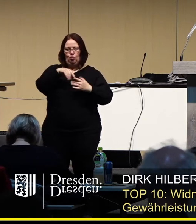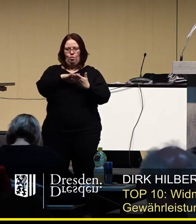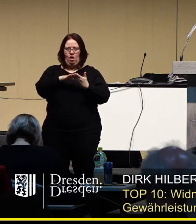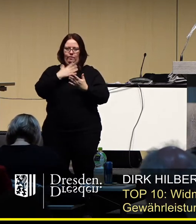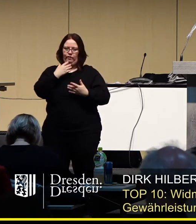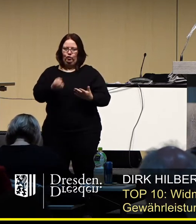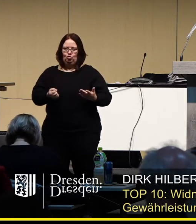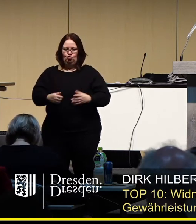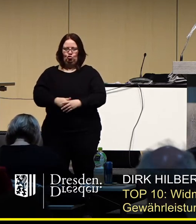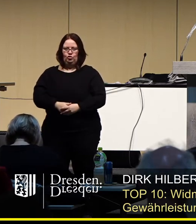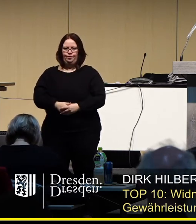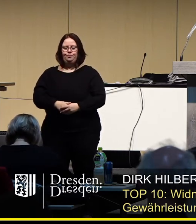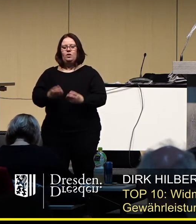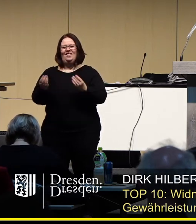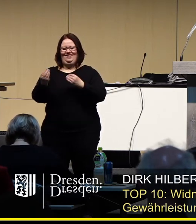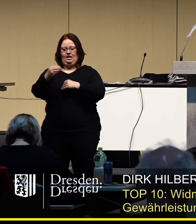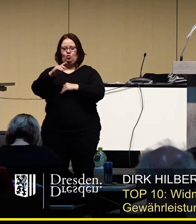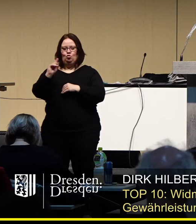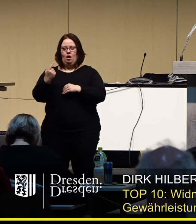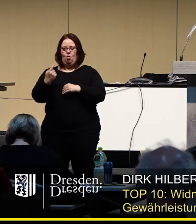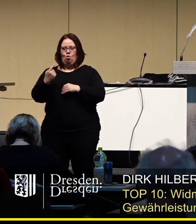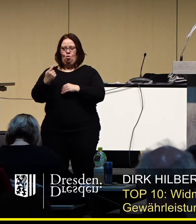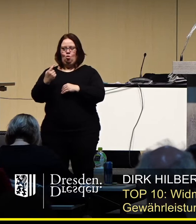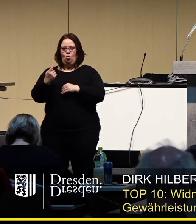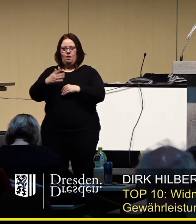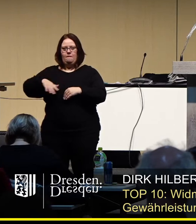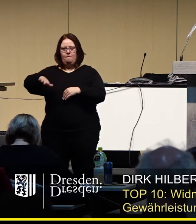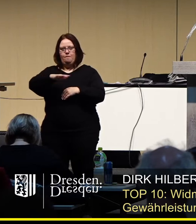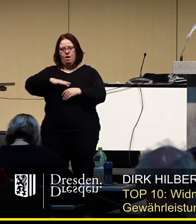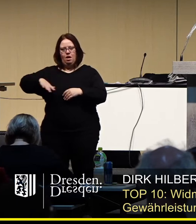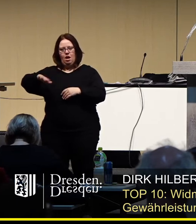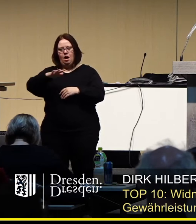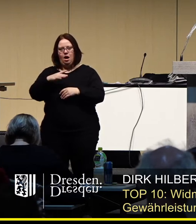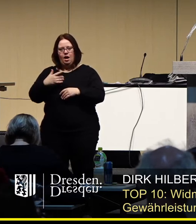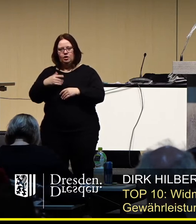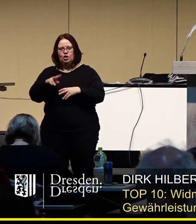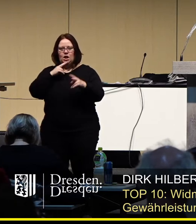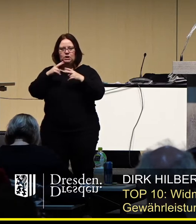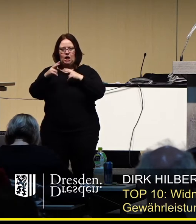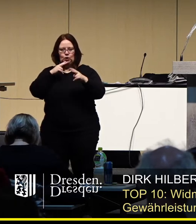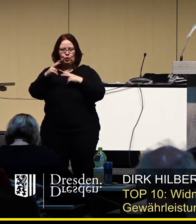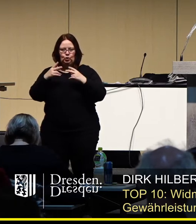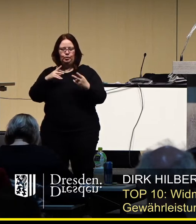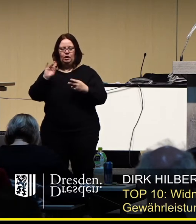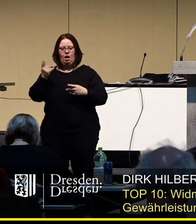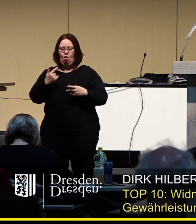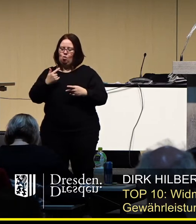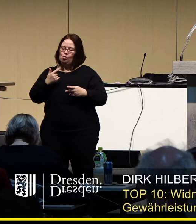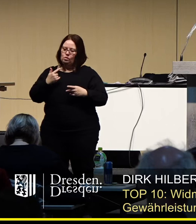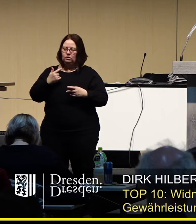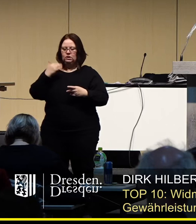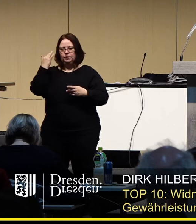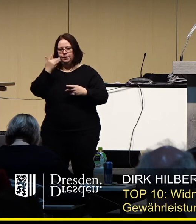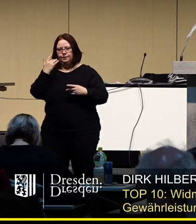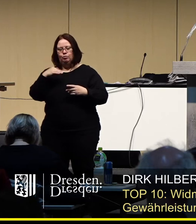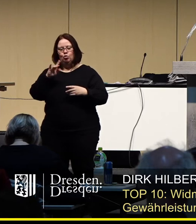Mittelpunkt setzen. Zusätzlich ist im Bereich des Gastronomies haben wir uns sehr, sehr stark